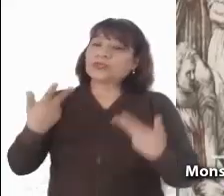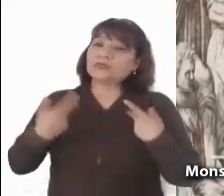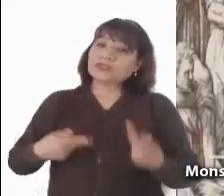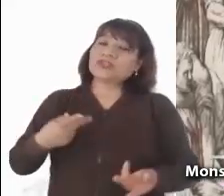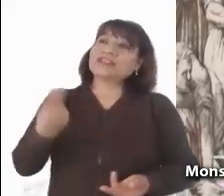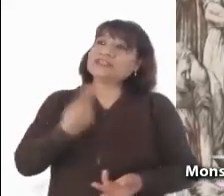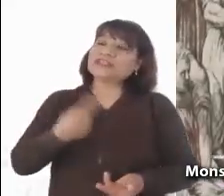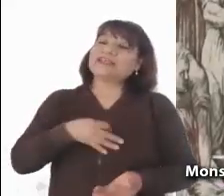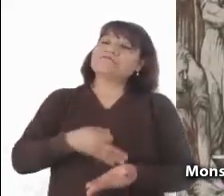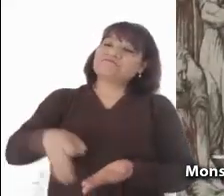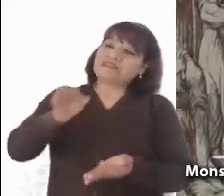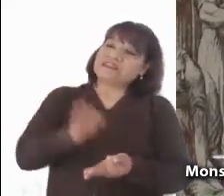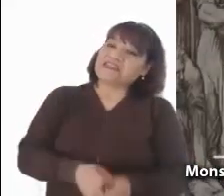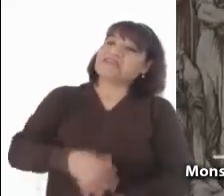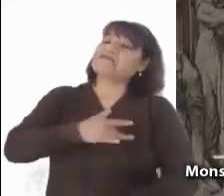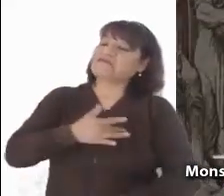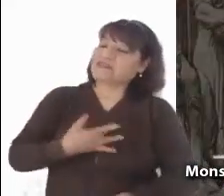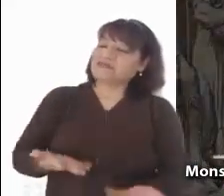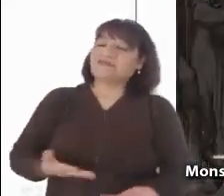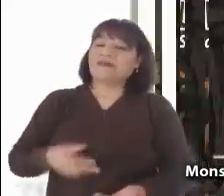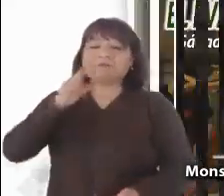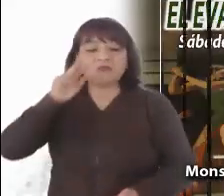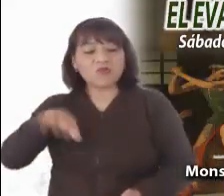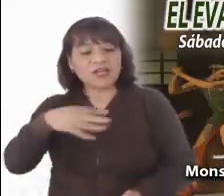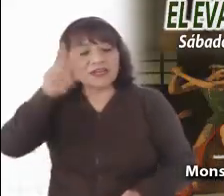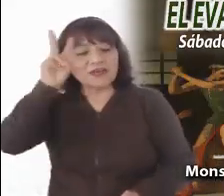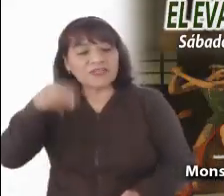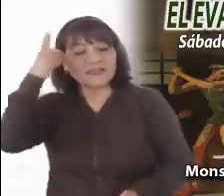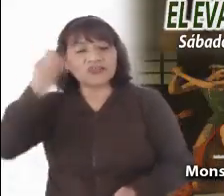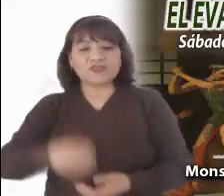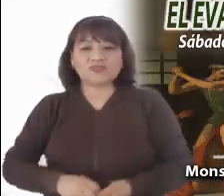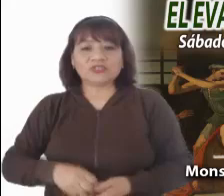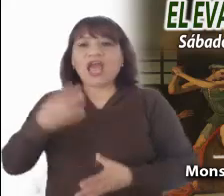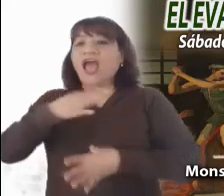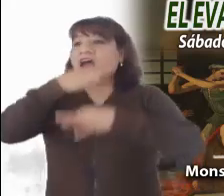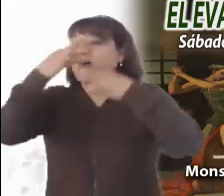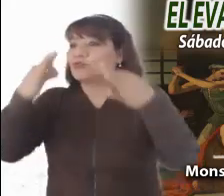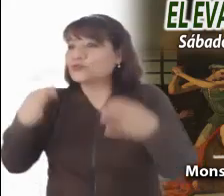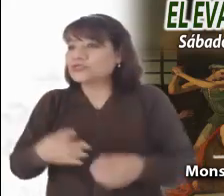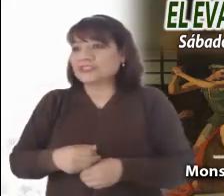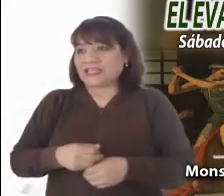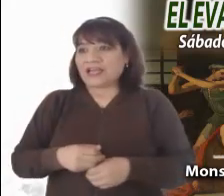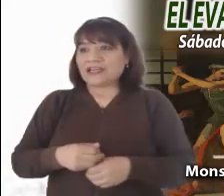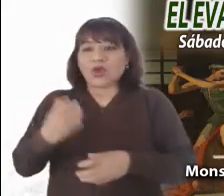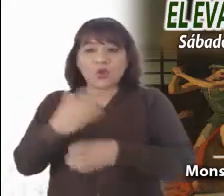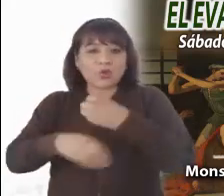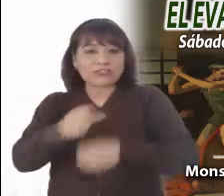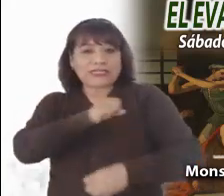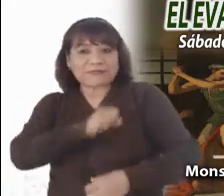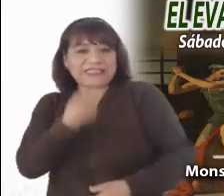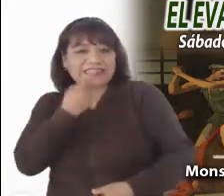la valentía de buscar la verdad, de alzar la voz frente a las injusticias, de